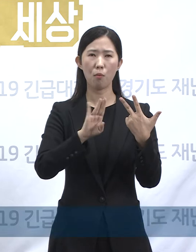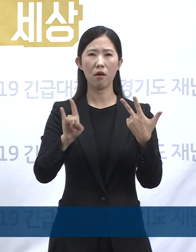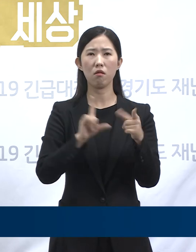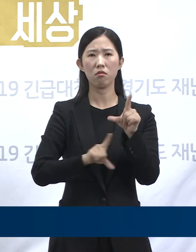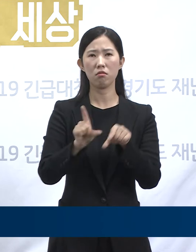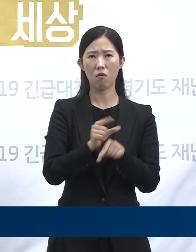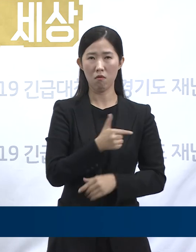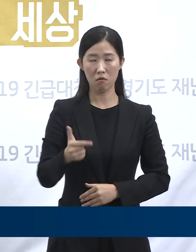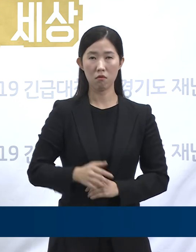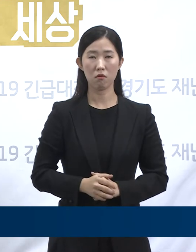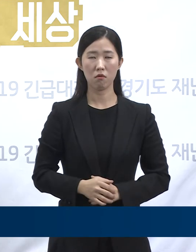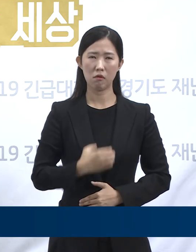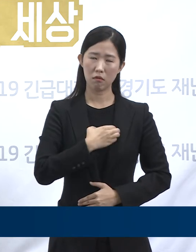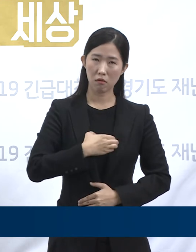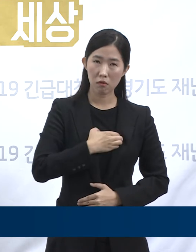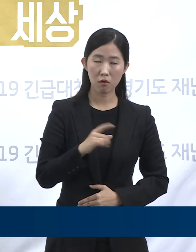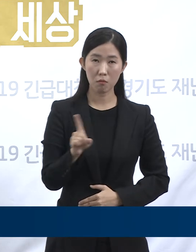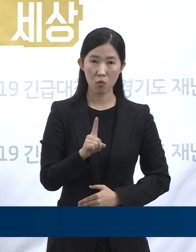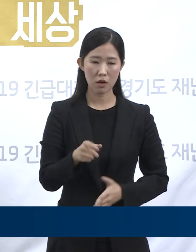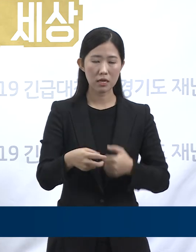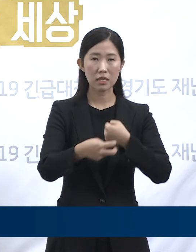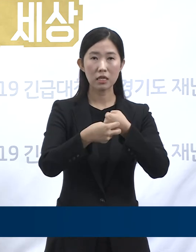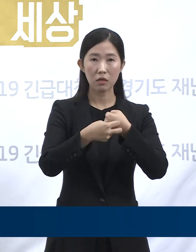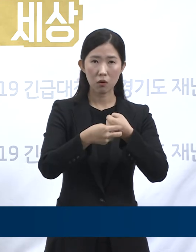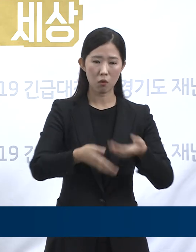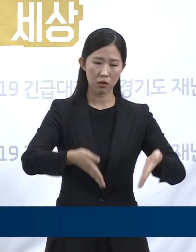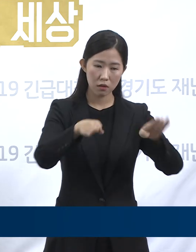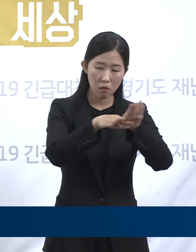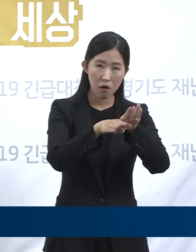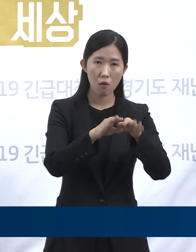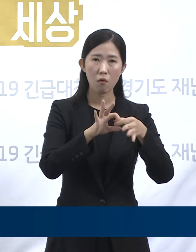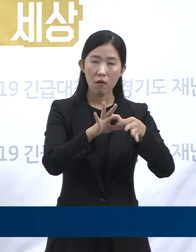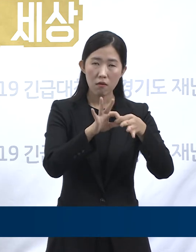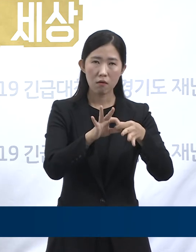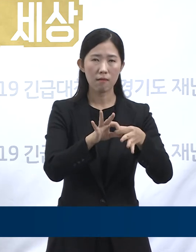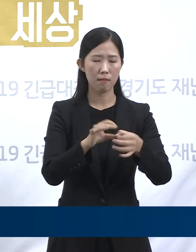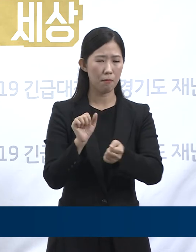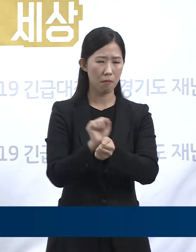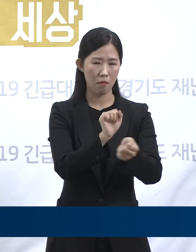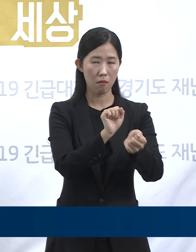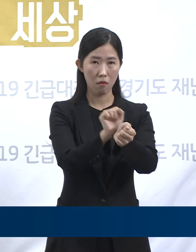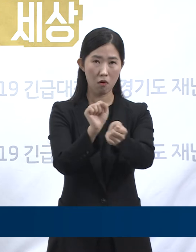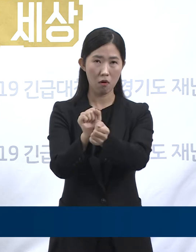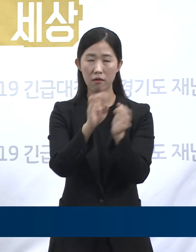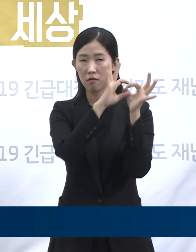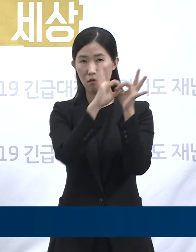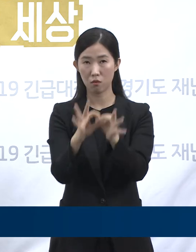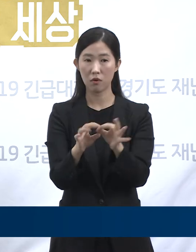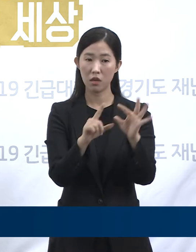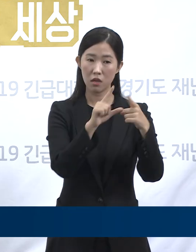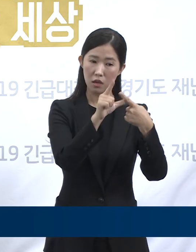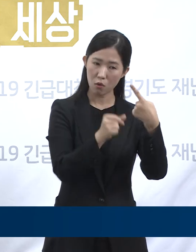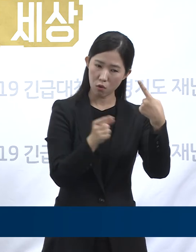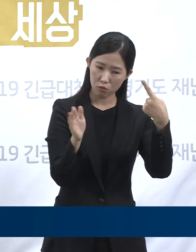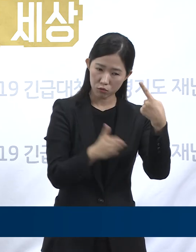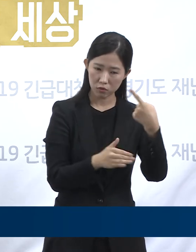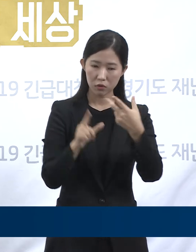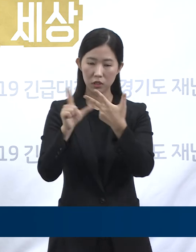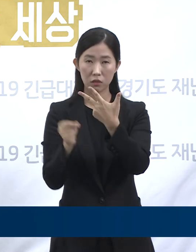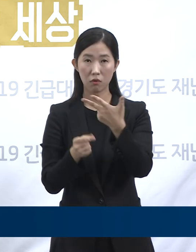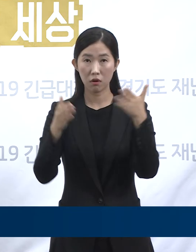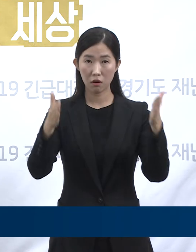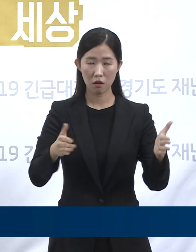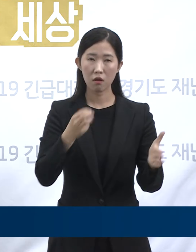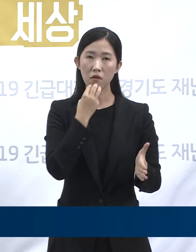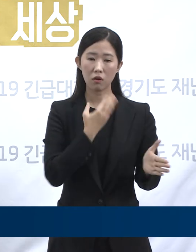걱정스러운 점은 의료 관련 감염 사례가 계속 증가하고 있다는 사인입니다. 1월부터 7월 사이 도내 확진자